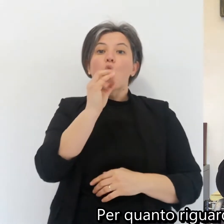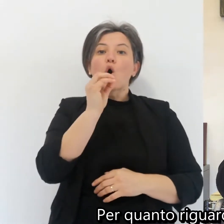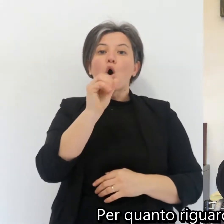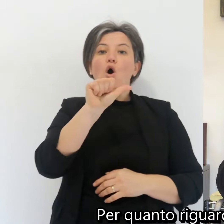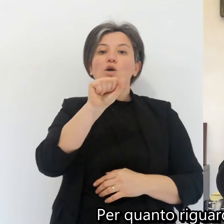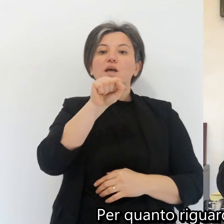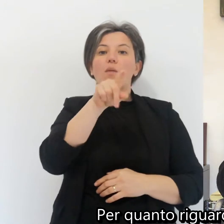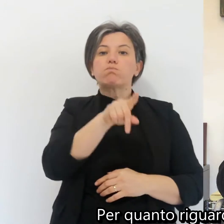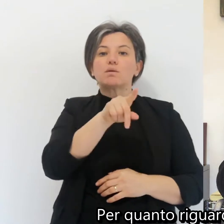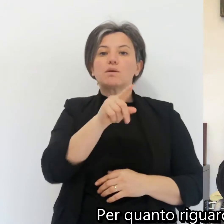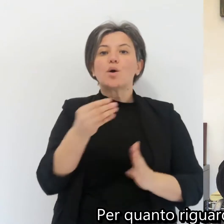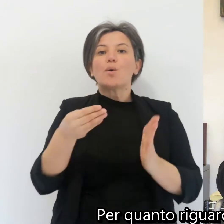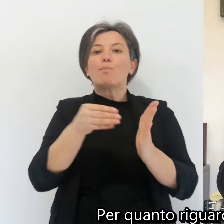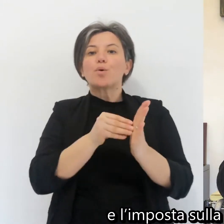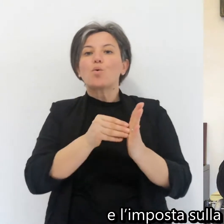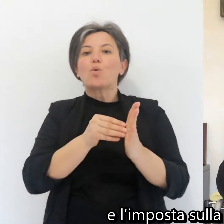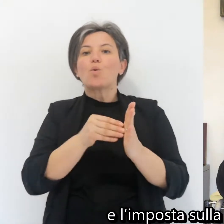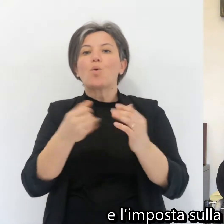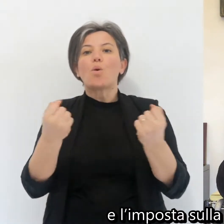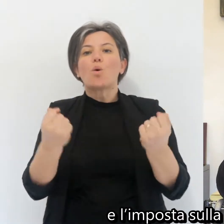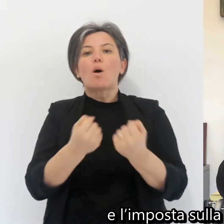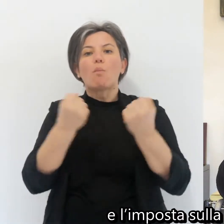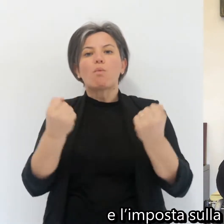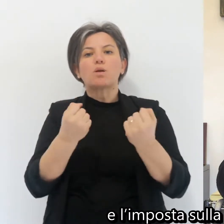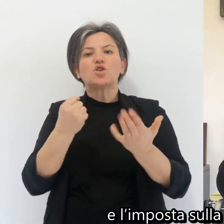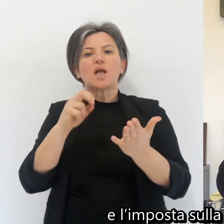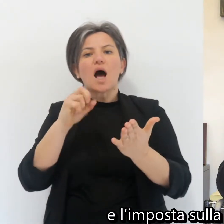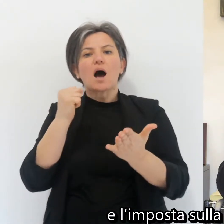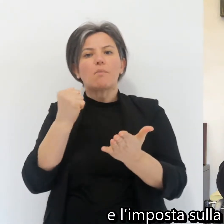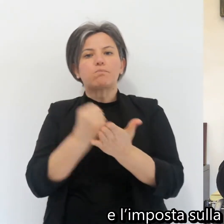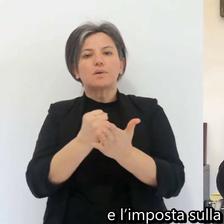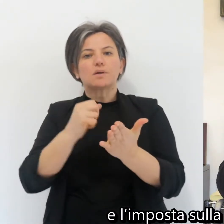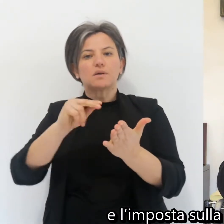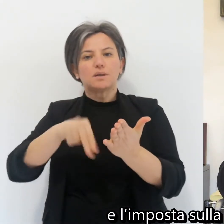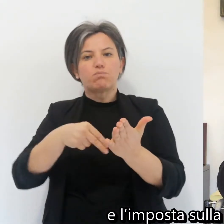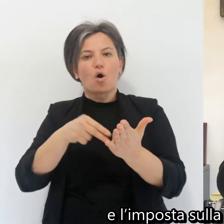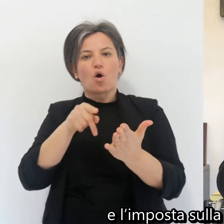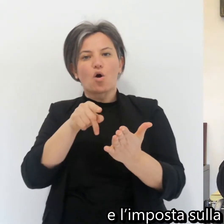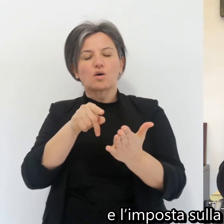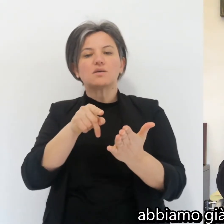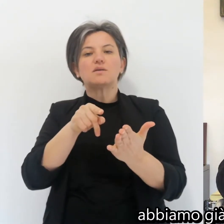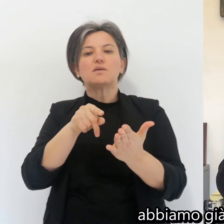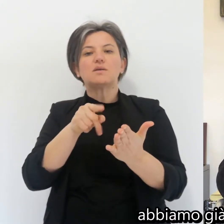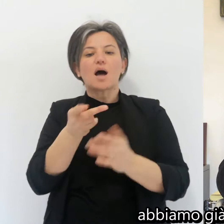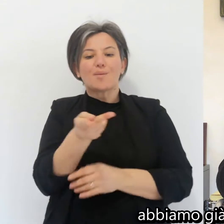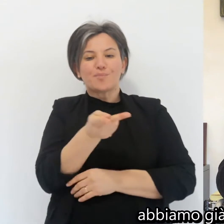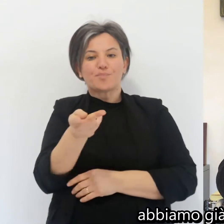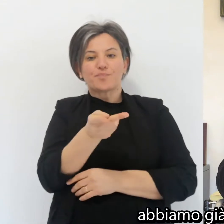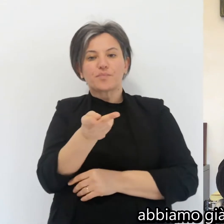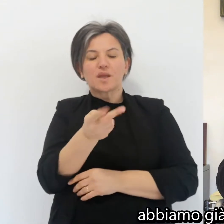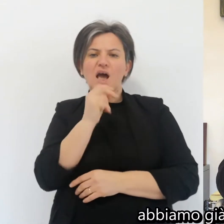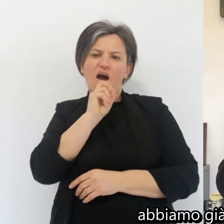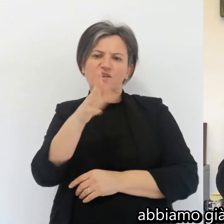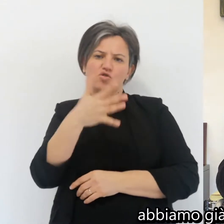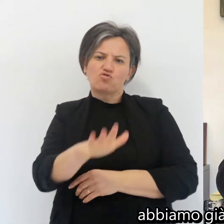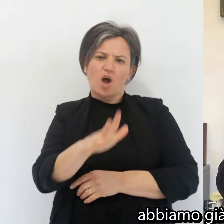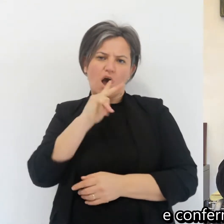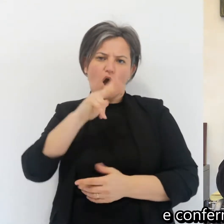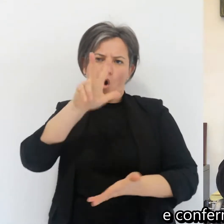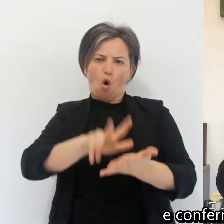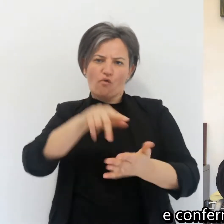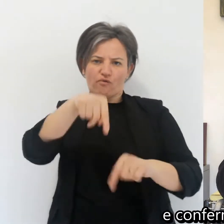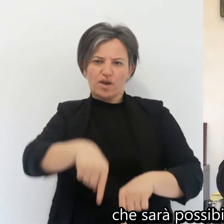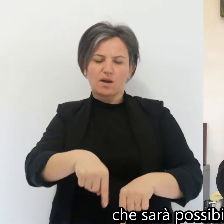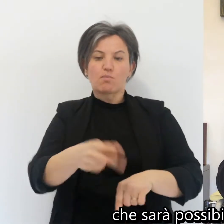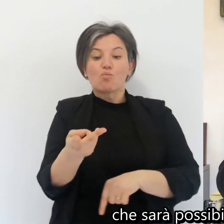Per quanto riguarda la COSAP e l'imposta sulla pubblicità, abbiamo già detto e